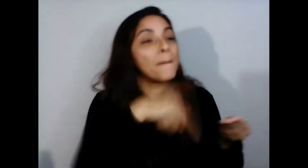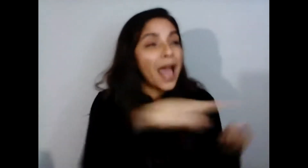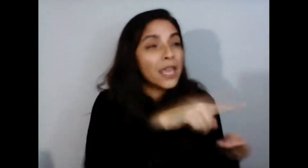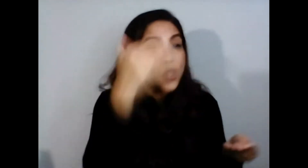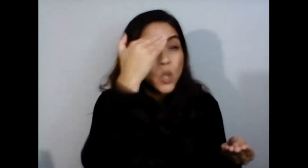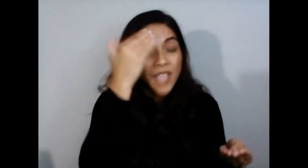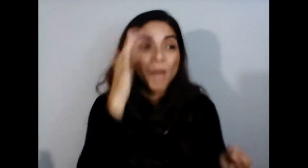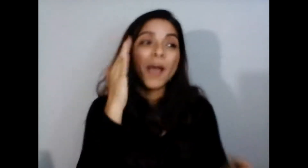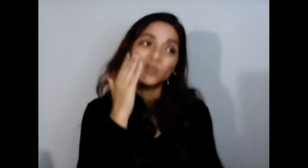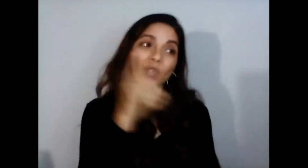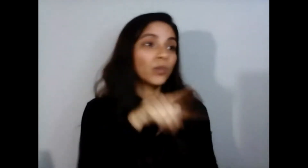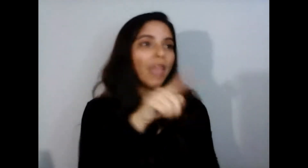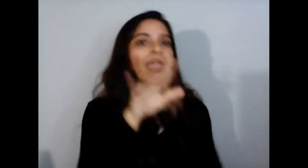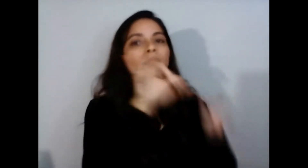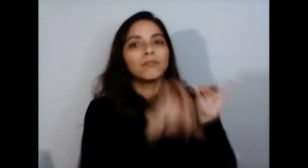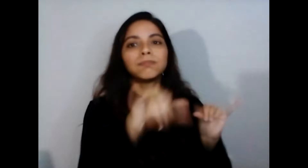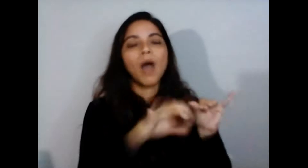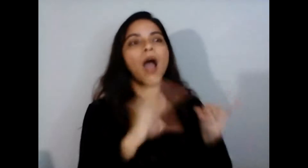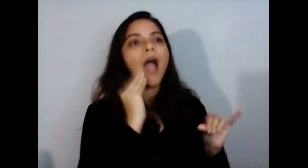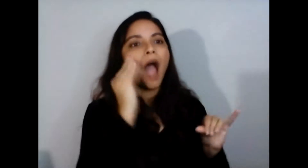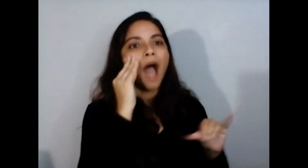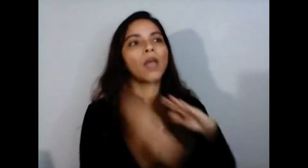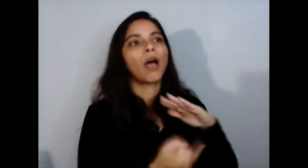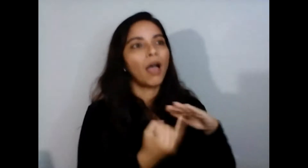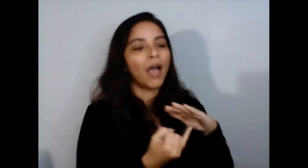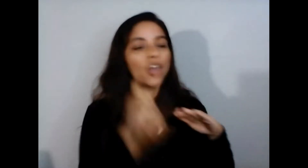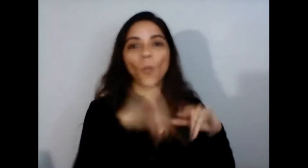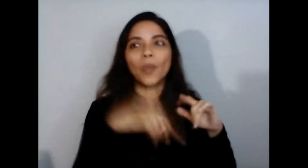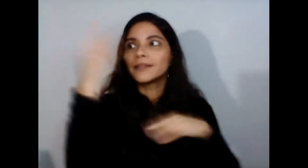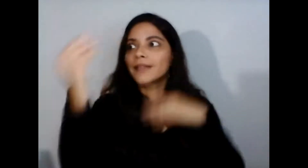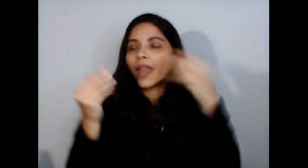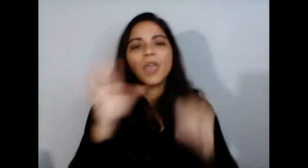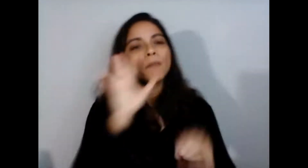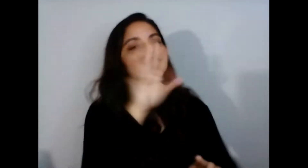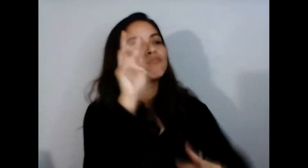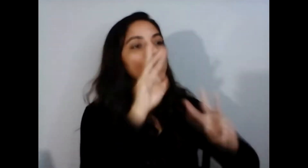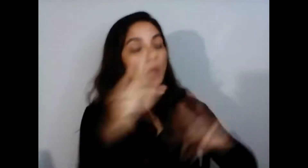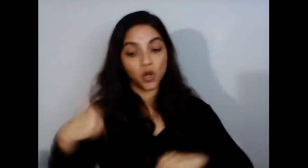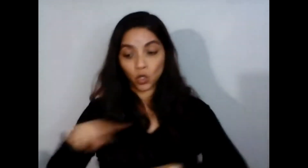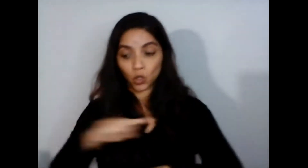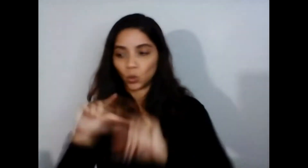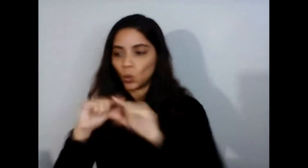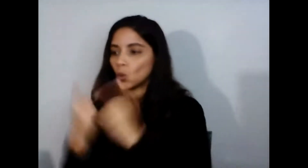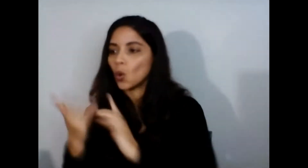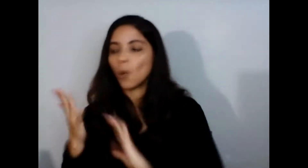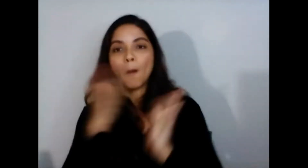pueden salir pues nosotros nos pusimos un grupo de que vamos y le hacemos la compra a ellos en el supermercado ellos no dan